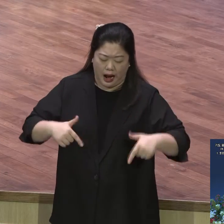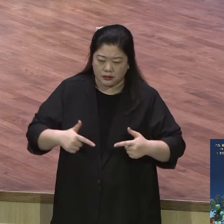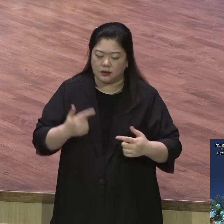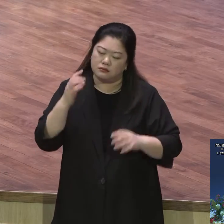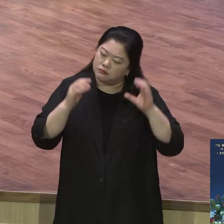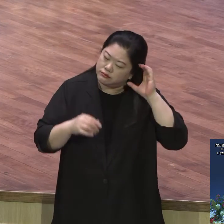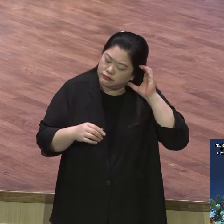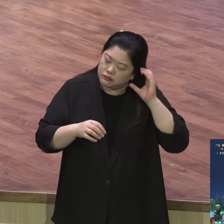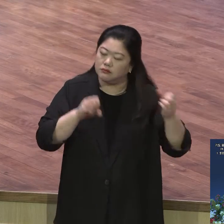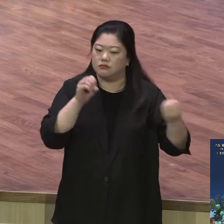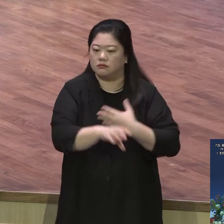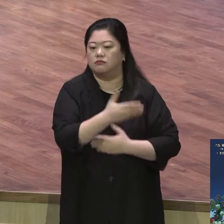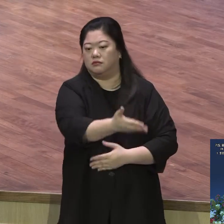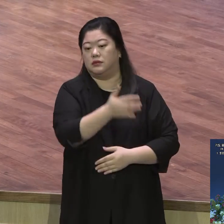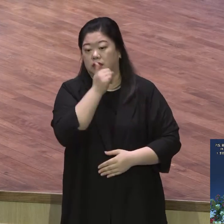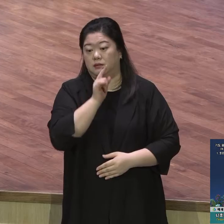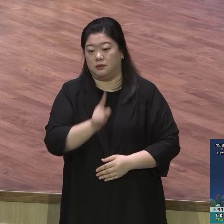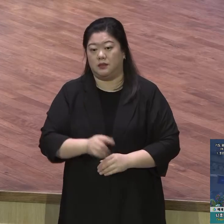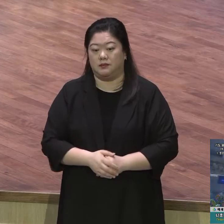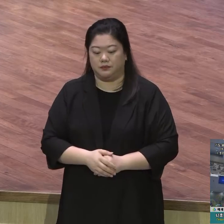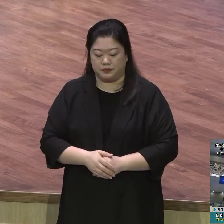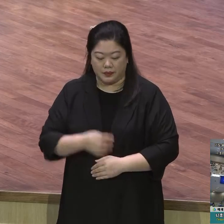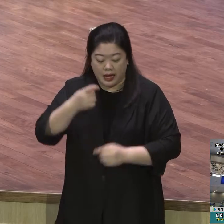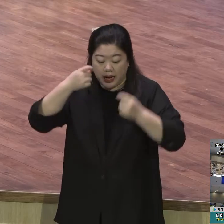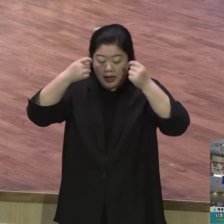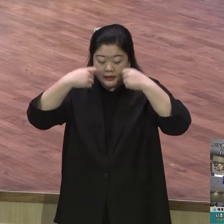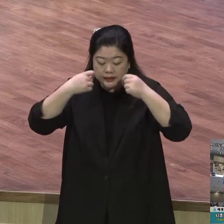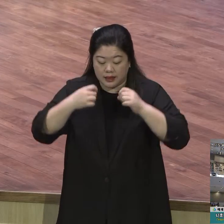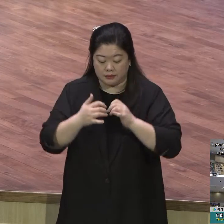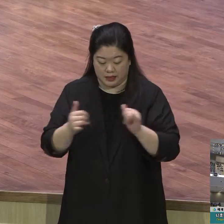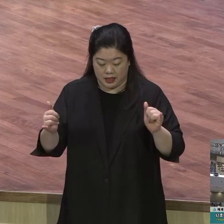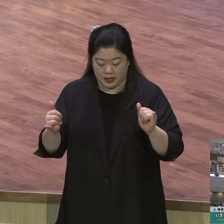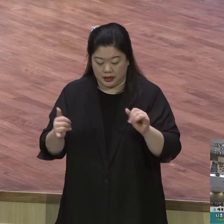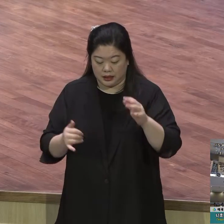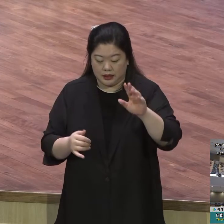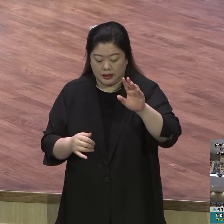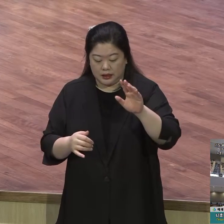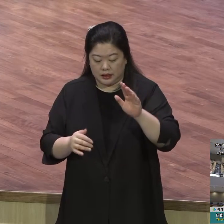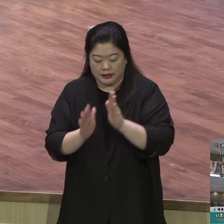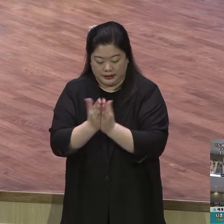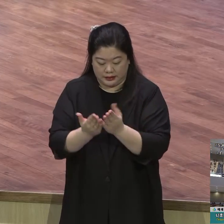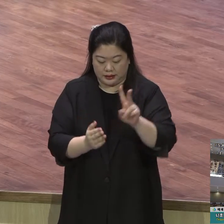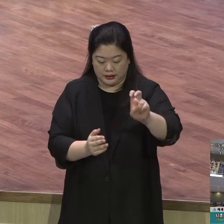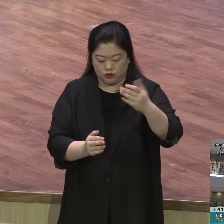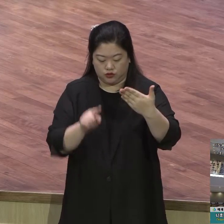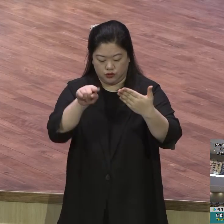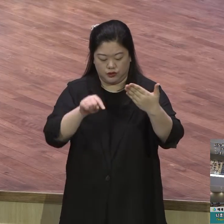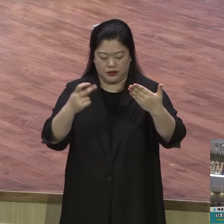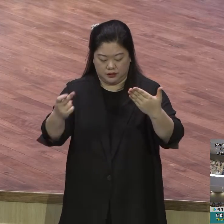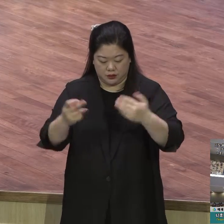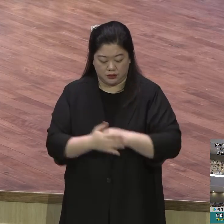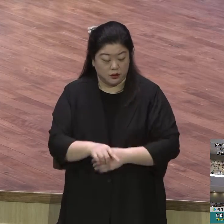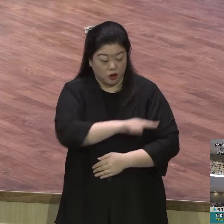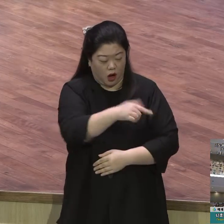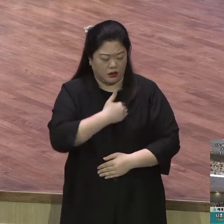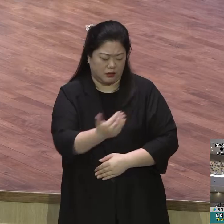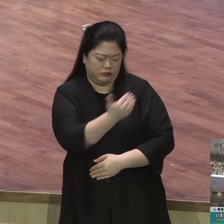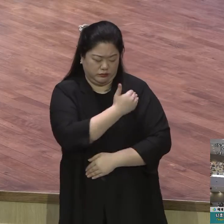12절로 13절로 보면 이렇게 말씀합니다 너희가 내게 불을 지지며 내게 와서 기도하면 내가 너희들의